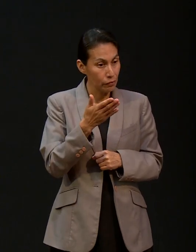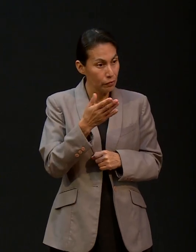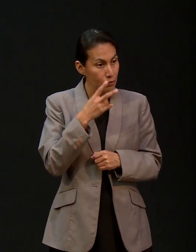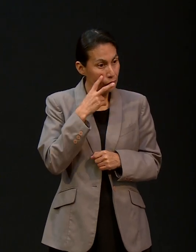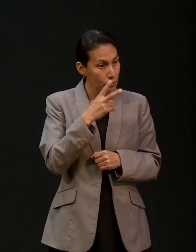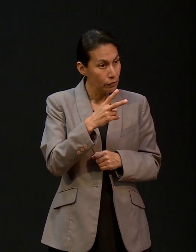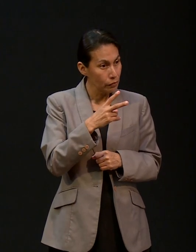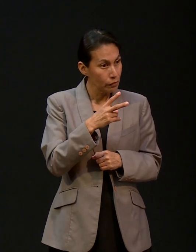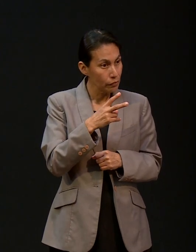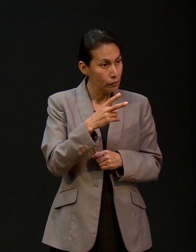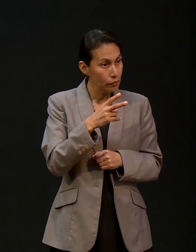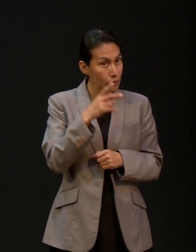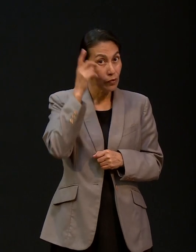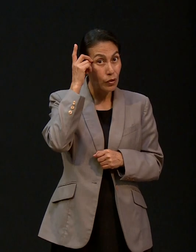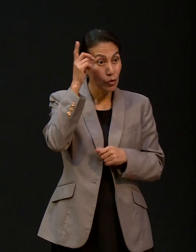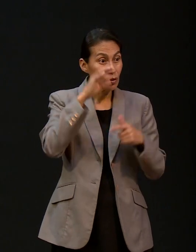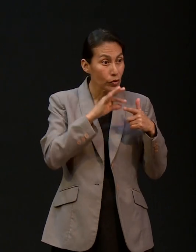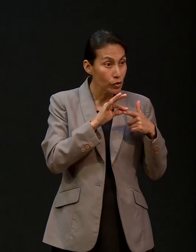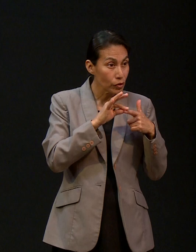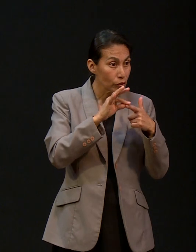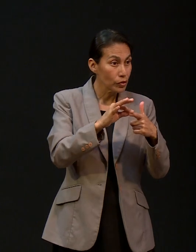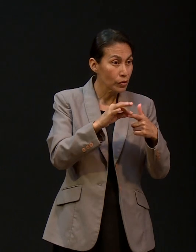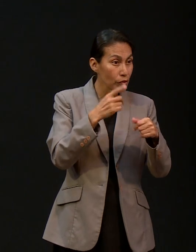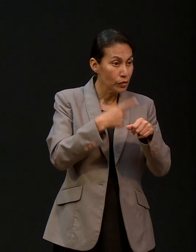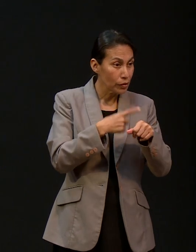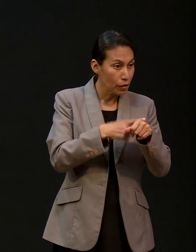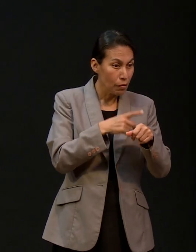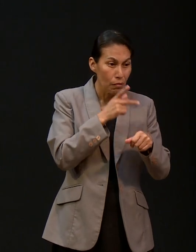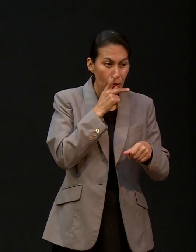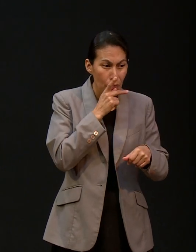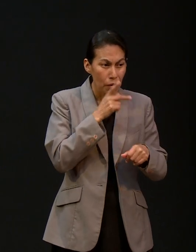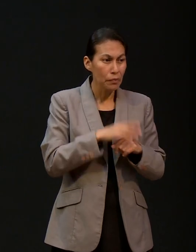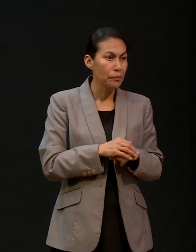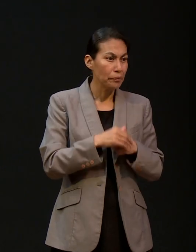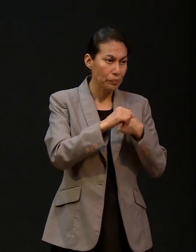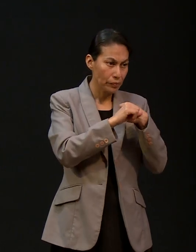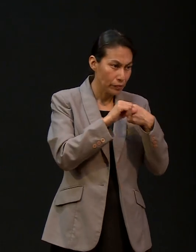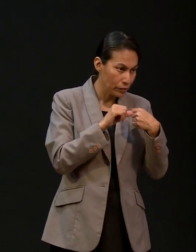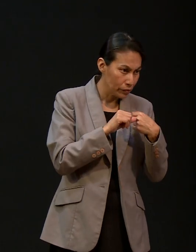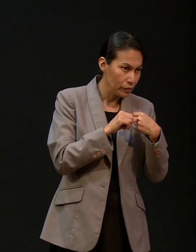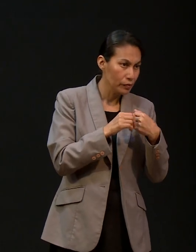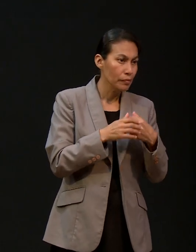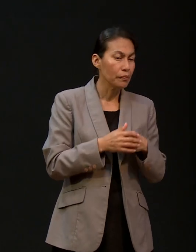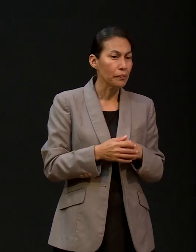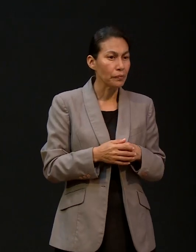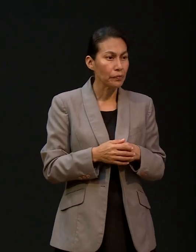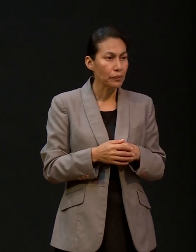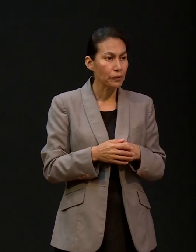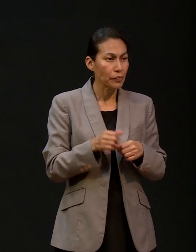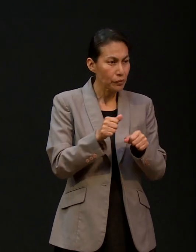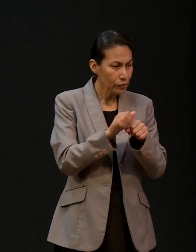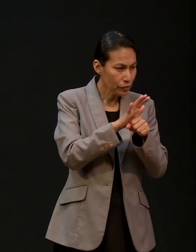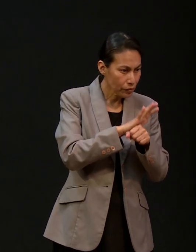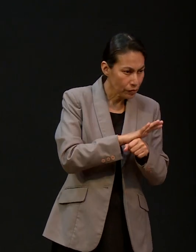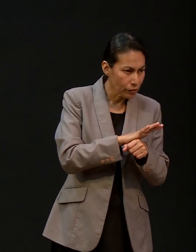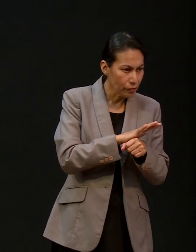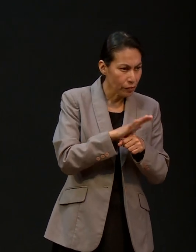la mano de Dios durante esta enfermedad de su padre y la operación que tuvo en el COVID